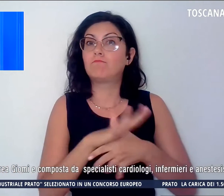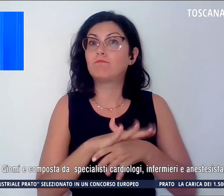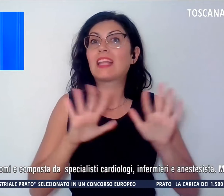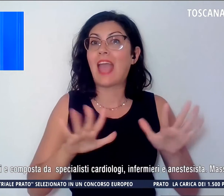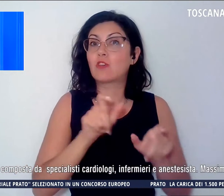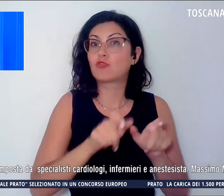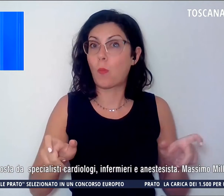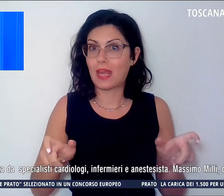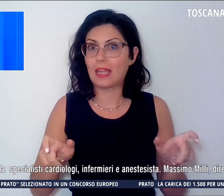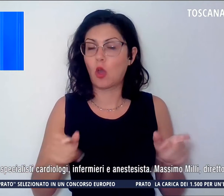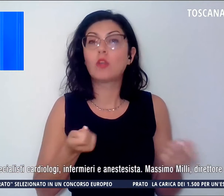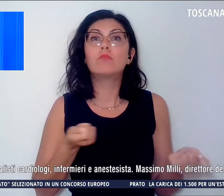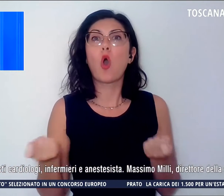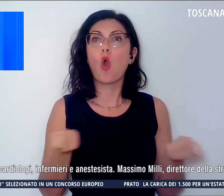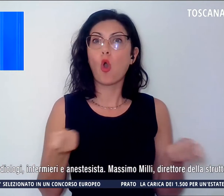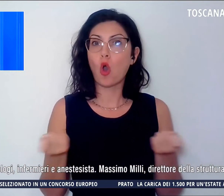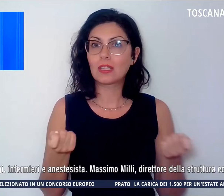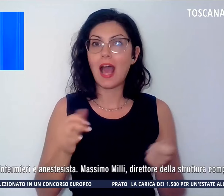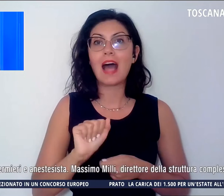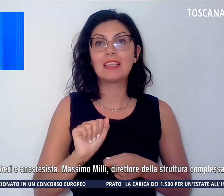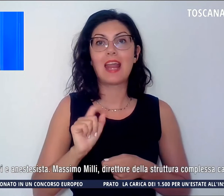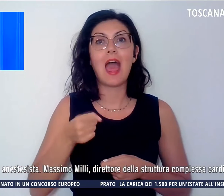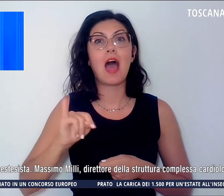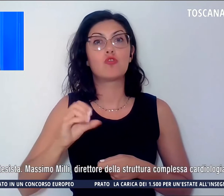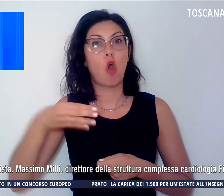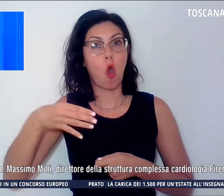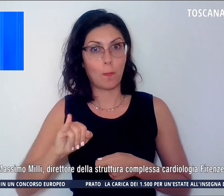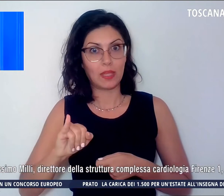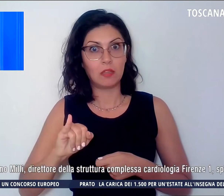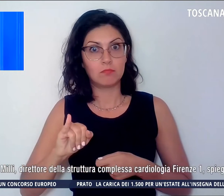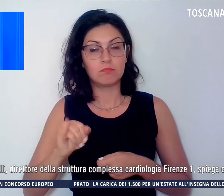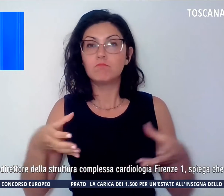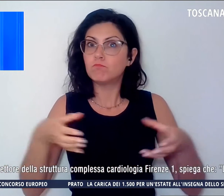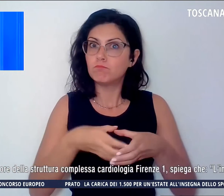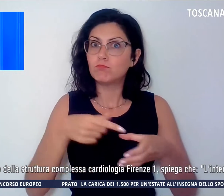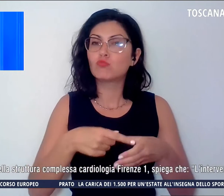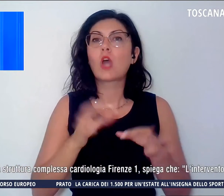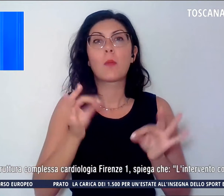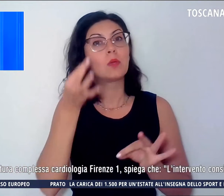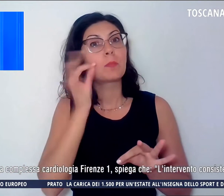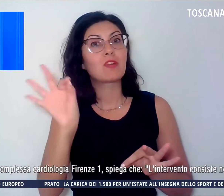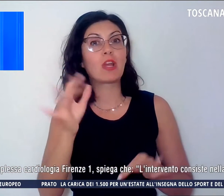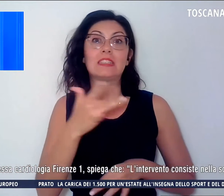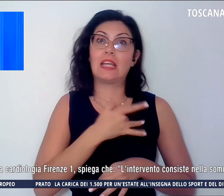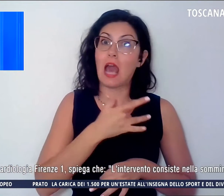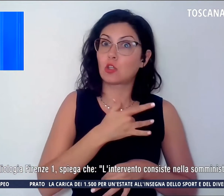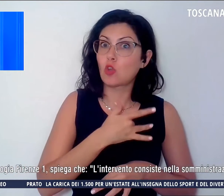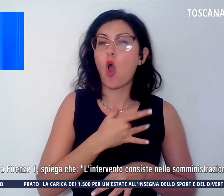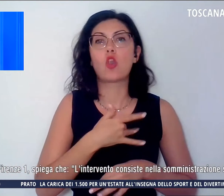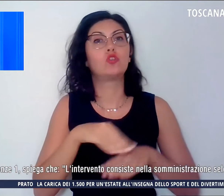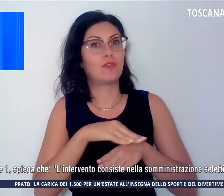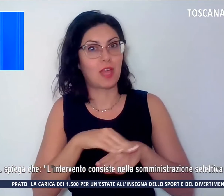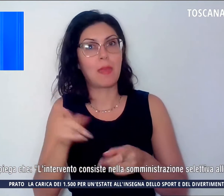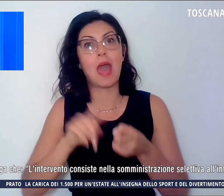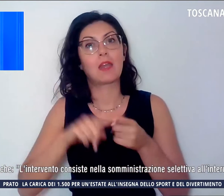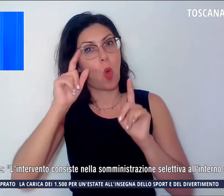coordinata da Andrea Giomi e composta da specialisti cardiologi, infermieri e anestesisti.